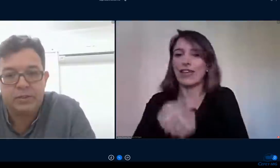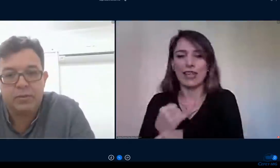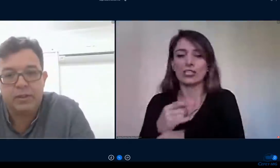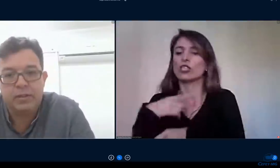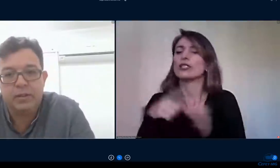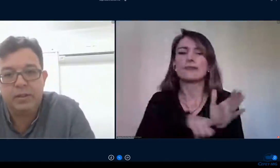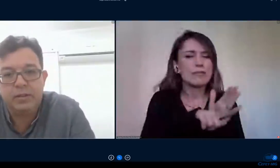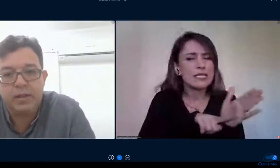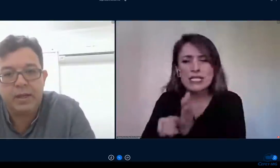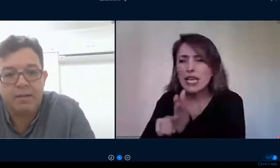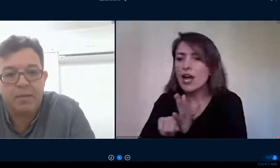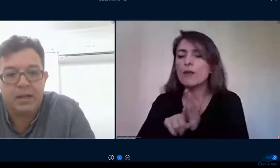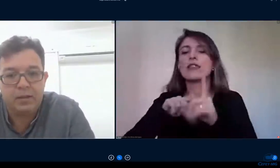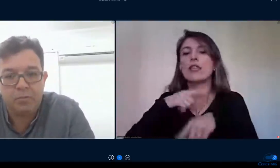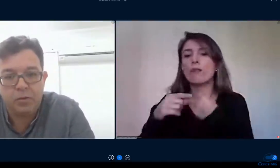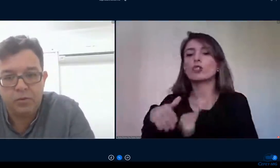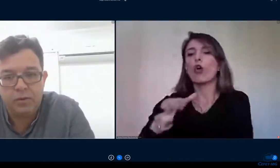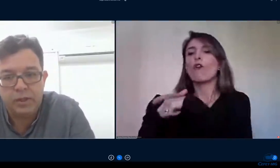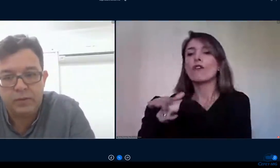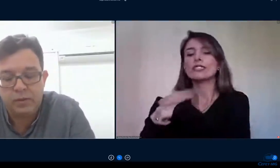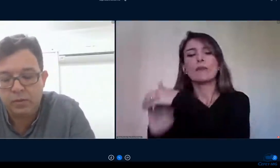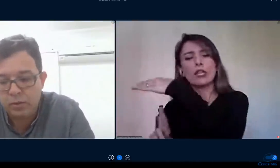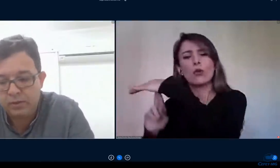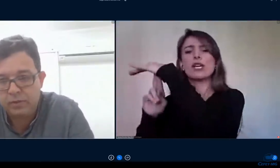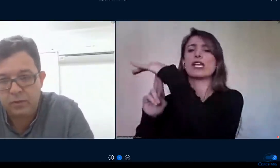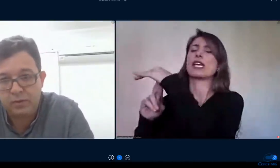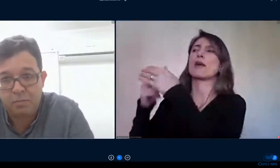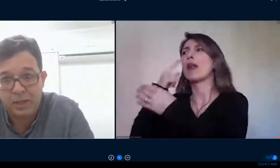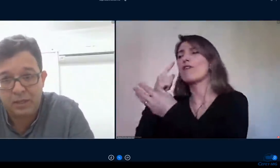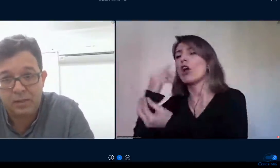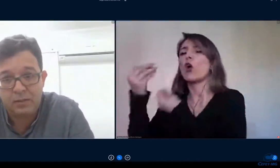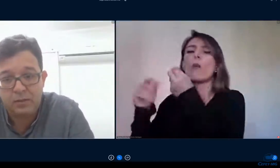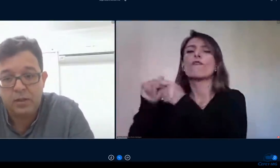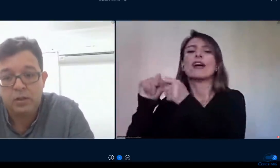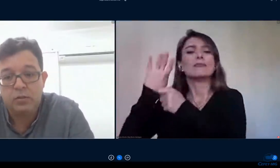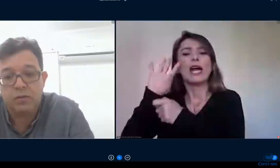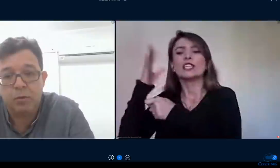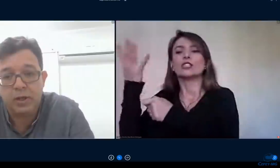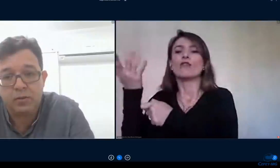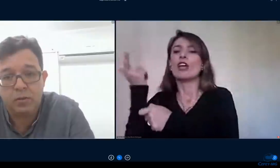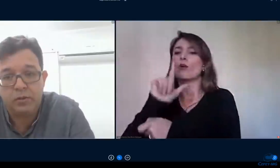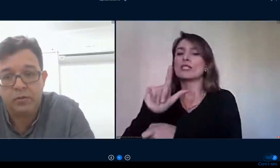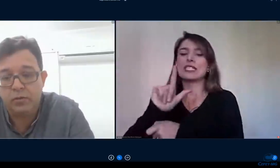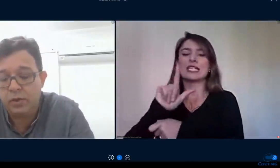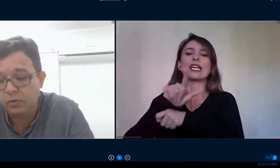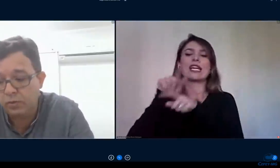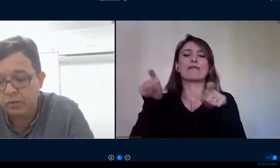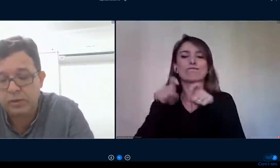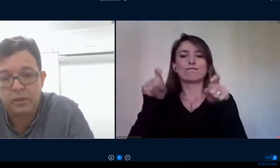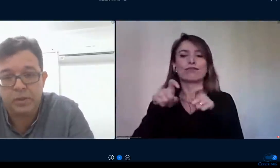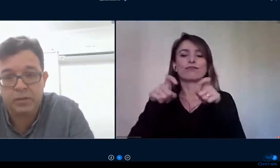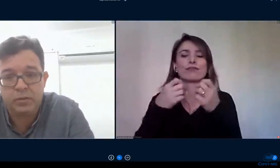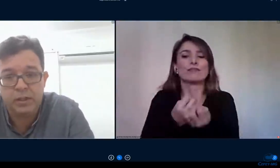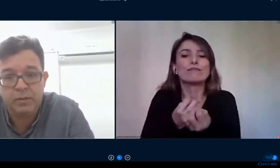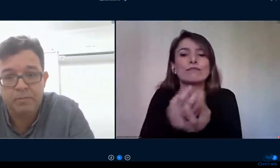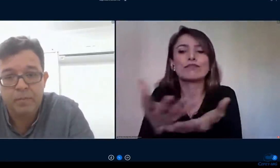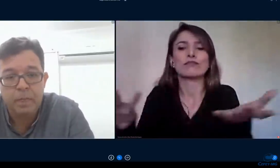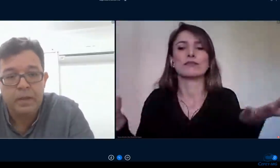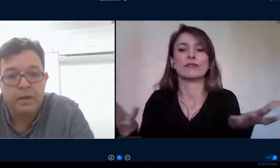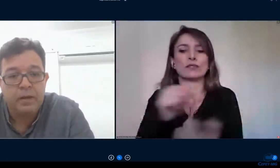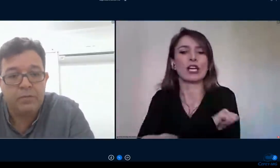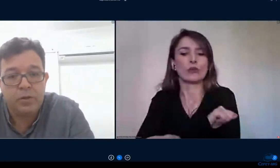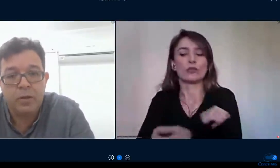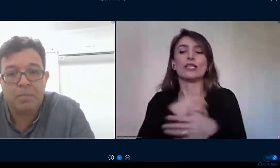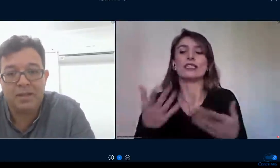burocrático aqui né e entregar máquinas para os estudantes então todas as nossas máquinas os laboratórios dos nossos oito campos e reitoria